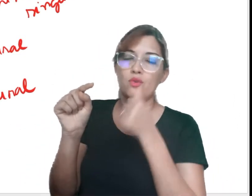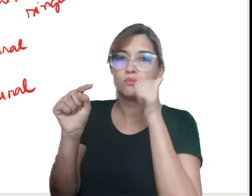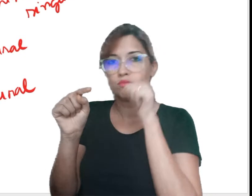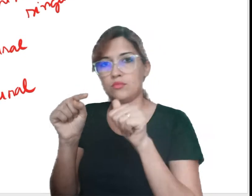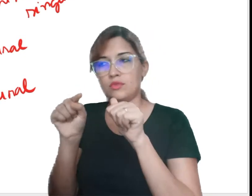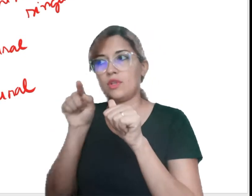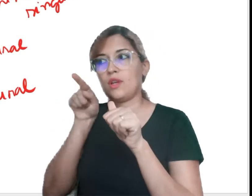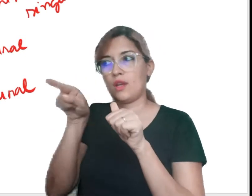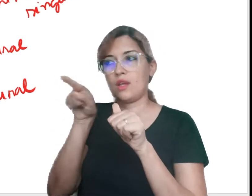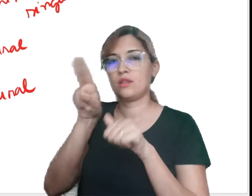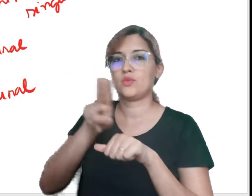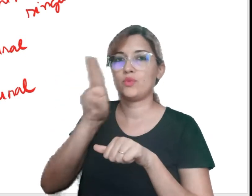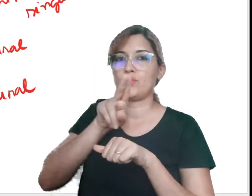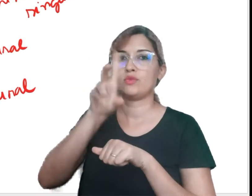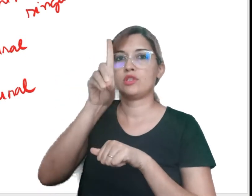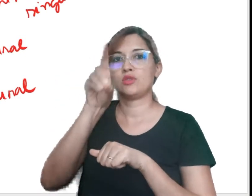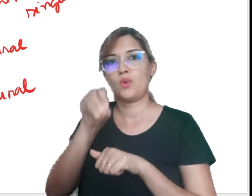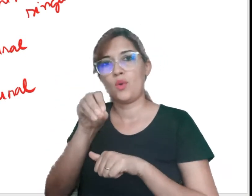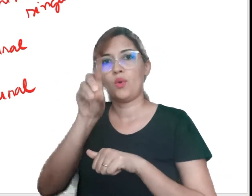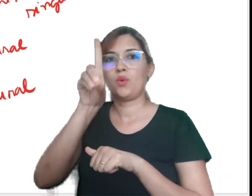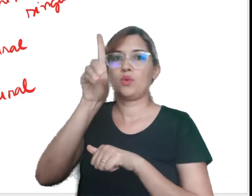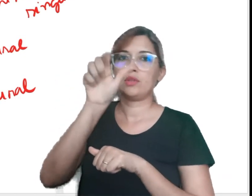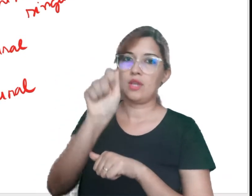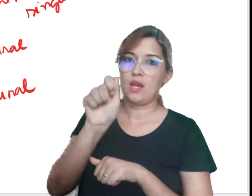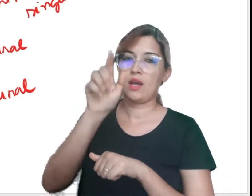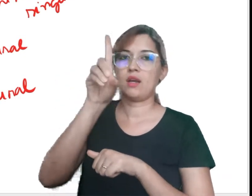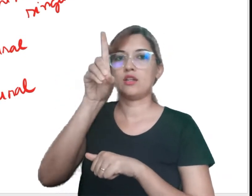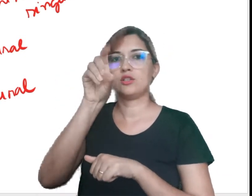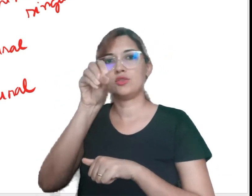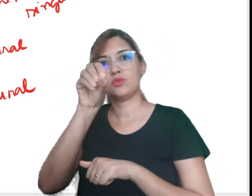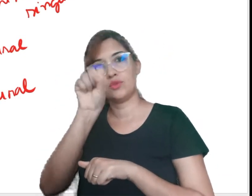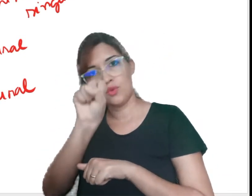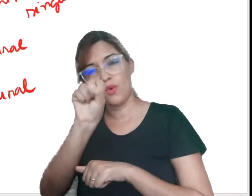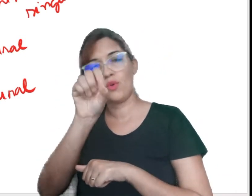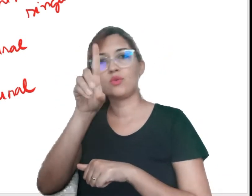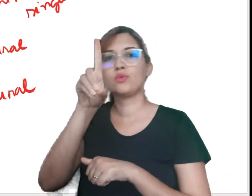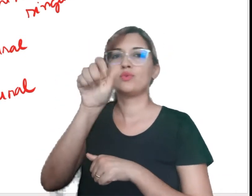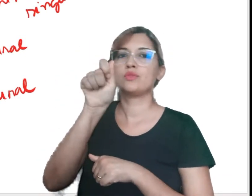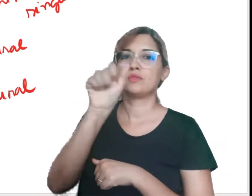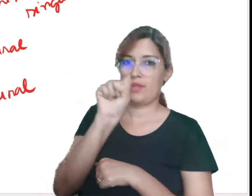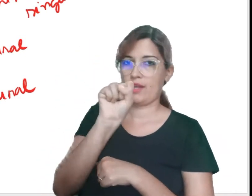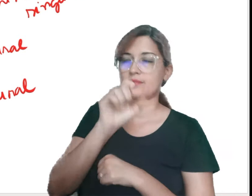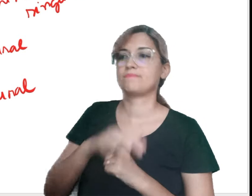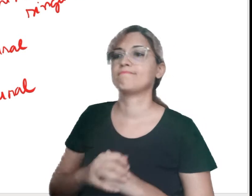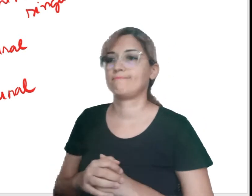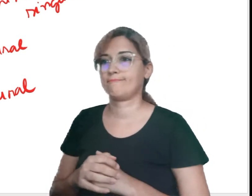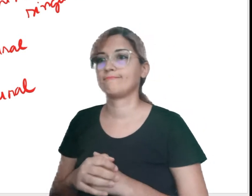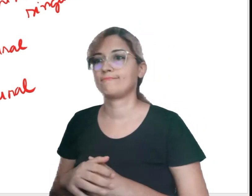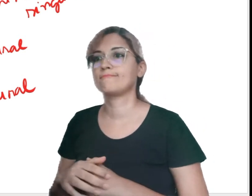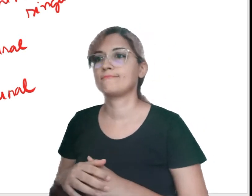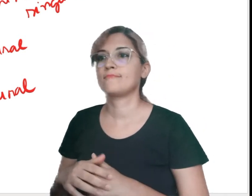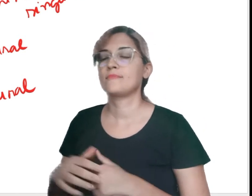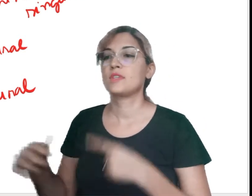dependendo do contexto, você vai usar do, das, dos.